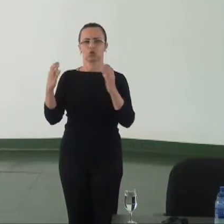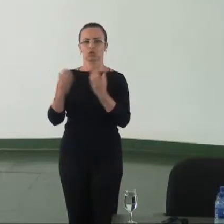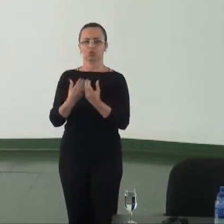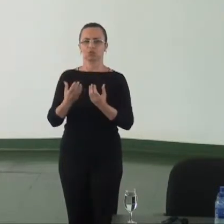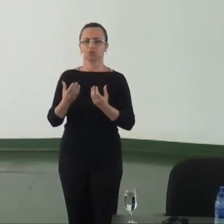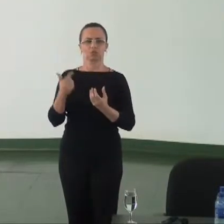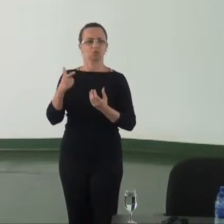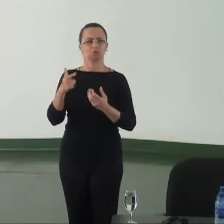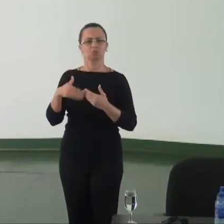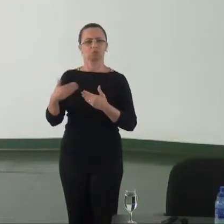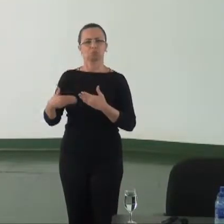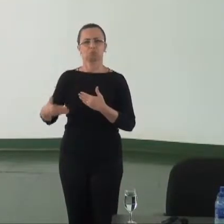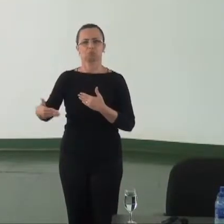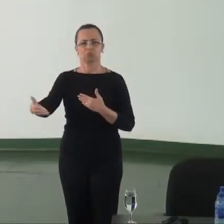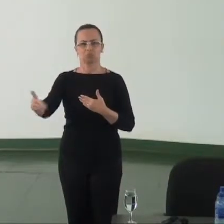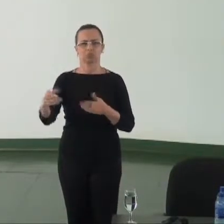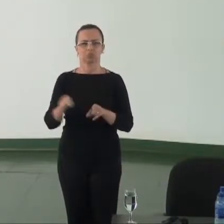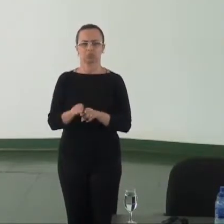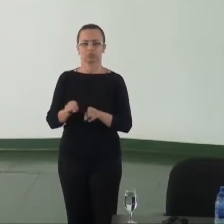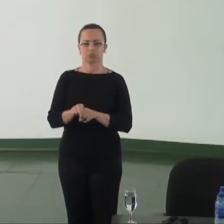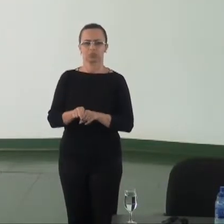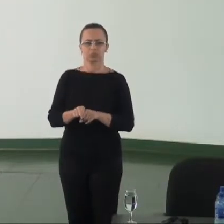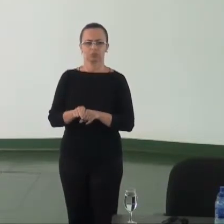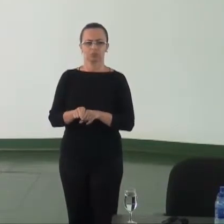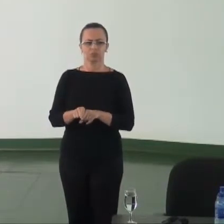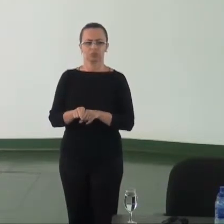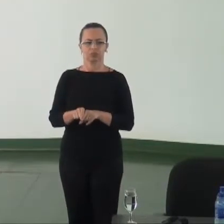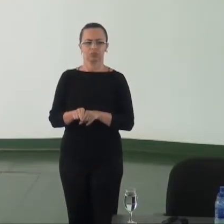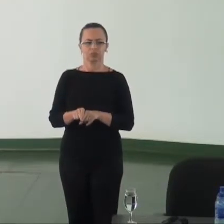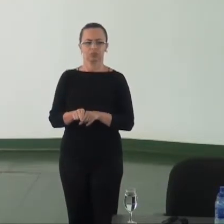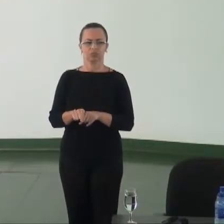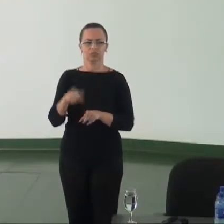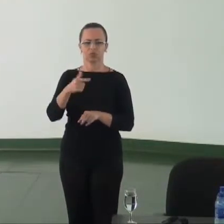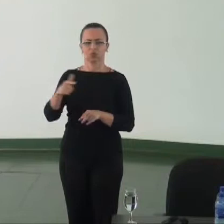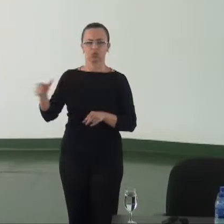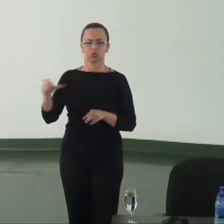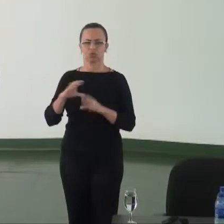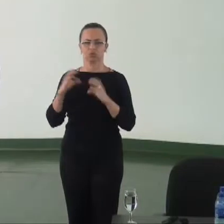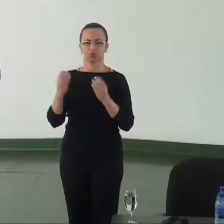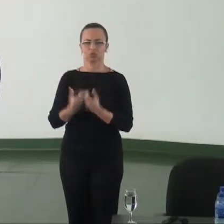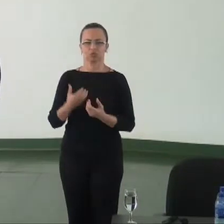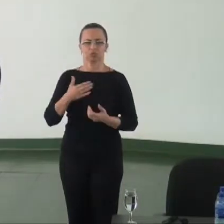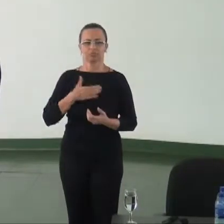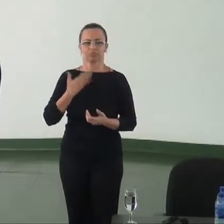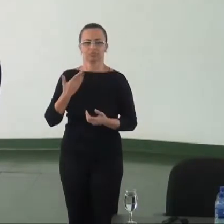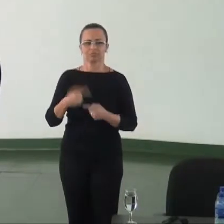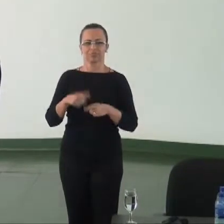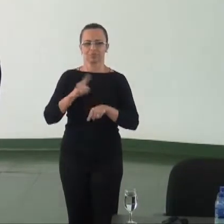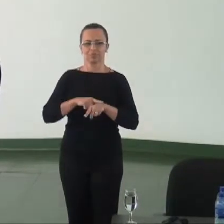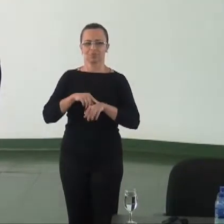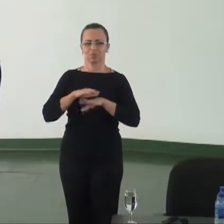que não tiveram sequência assim como das demais conferências nossa, meu tempo já está voando